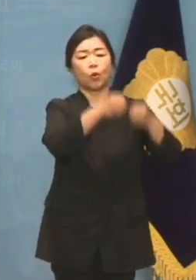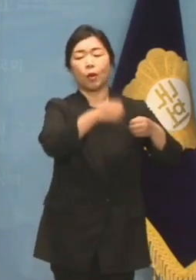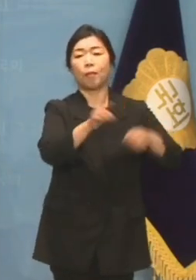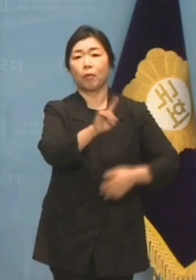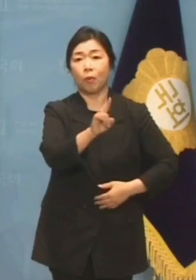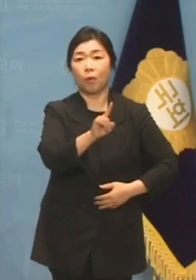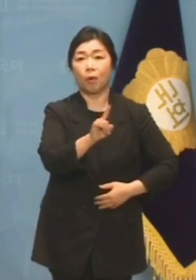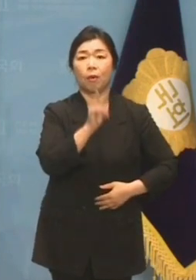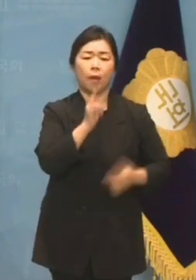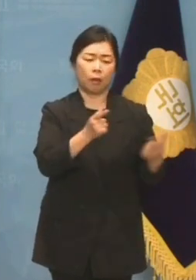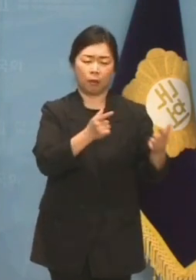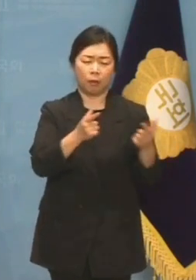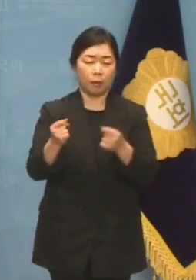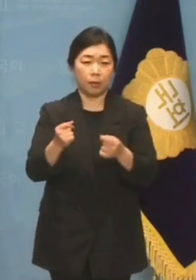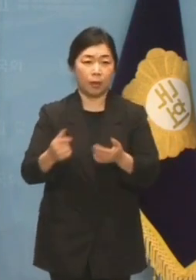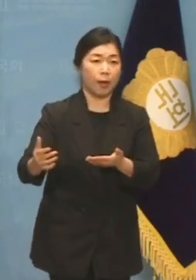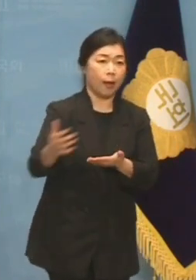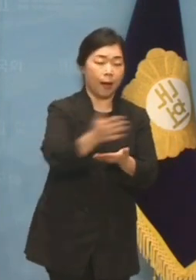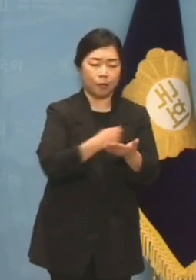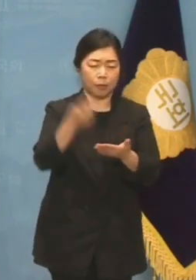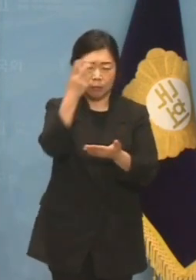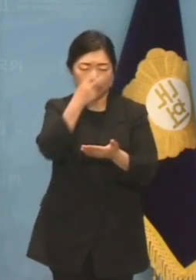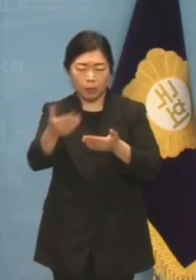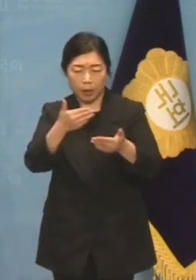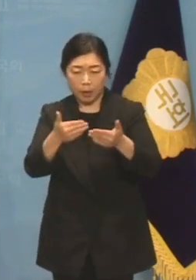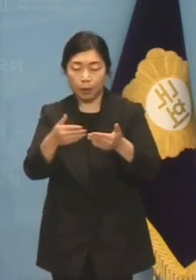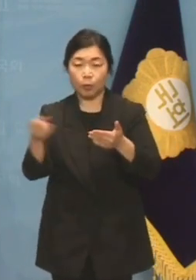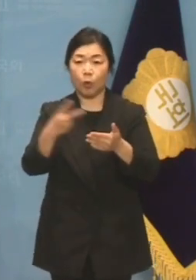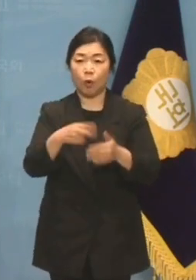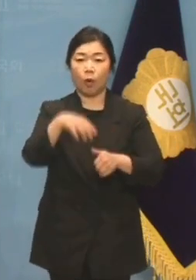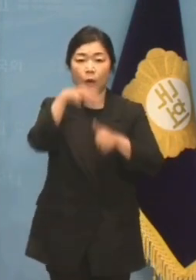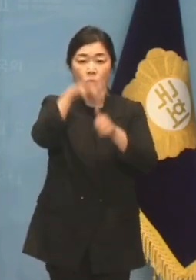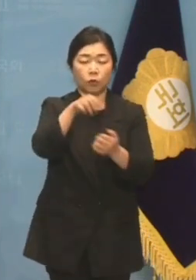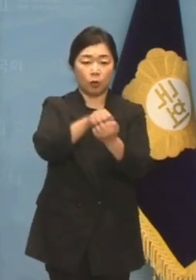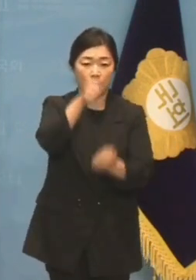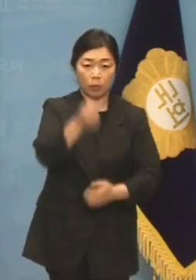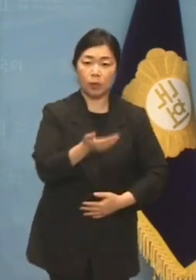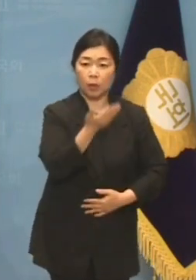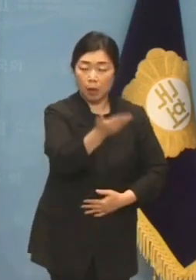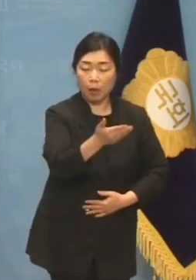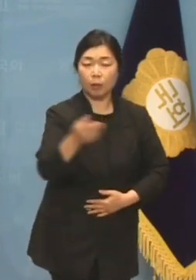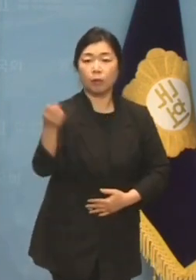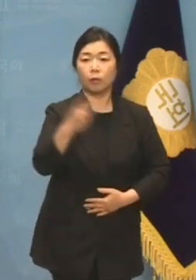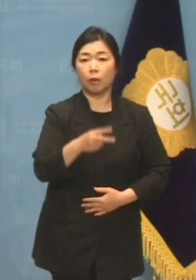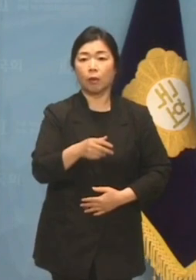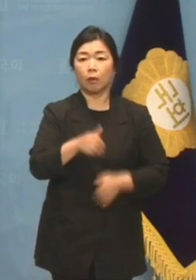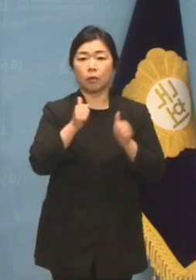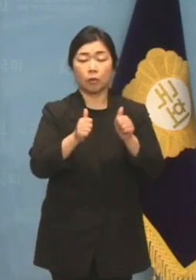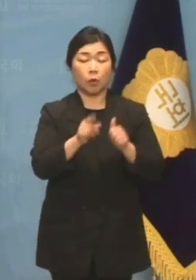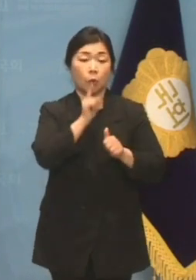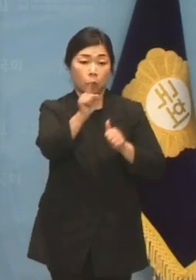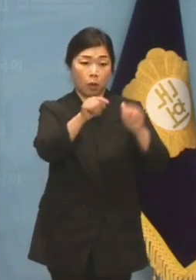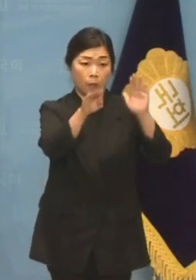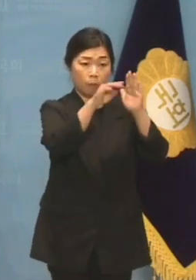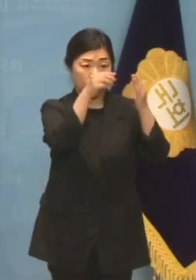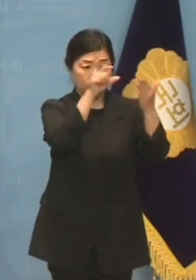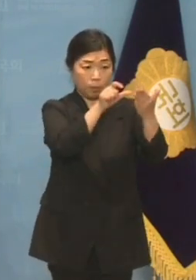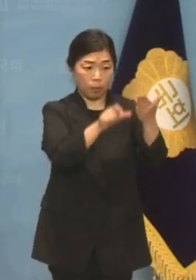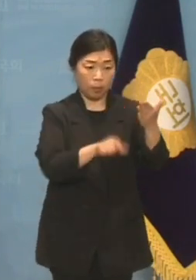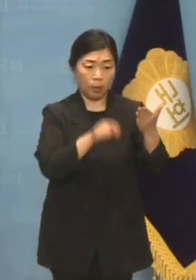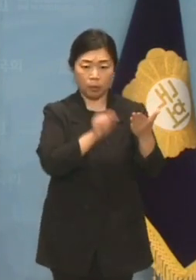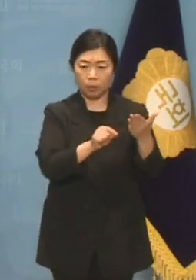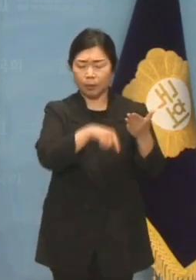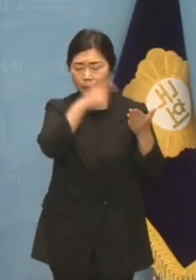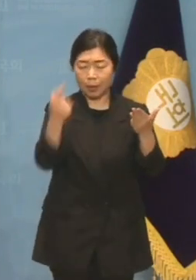하나같이 압수수색영장이나 구속영장 그리고 공소장의 범죄 사실이 되었다는